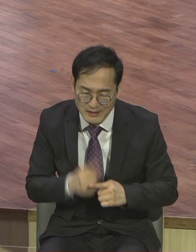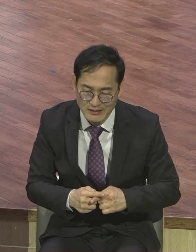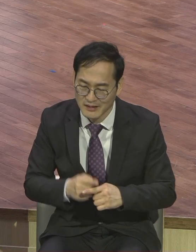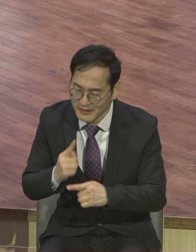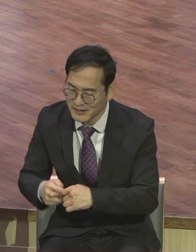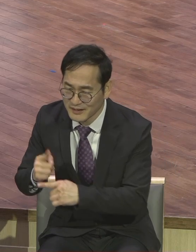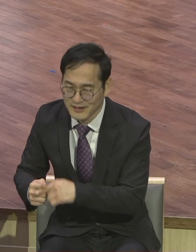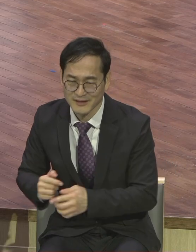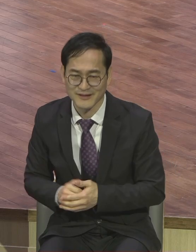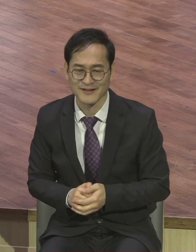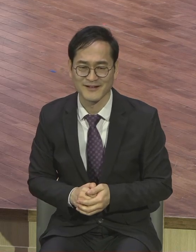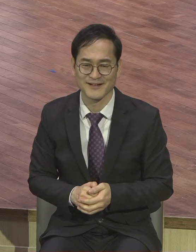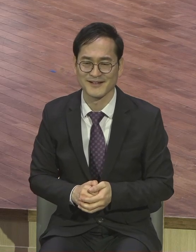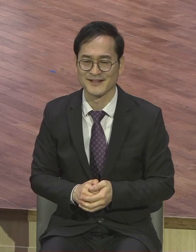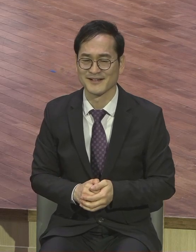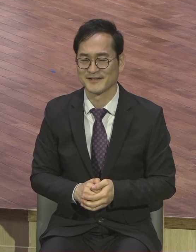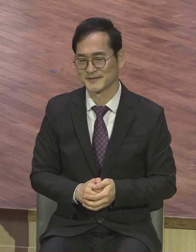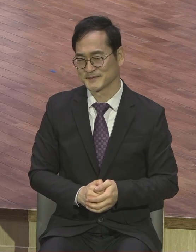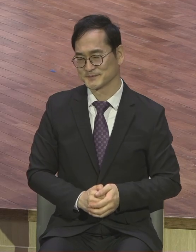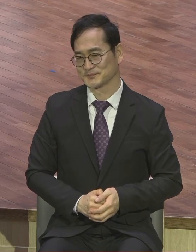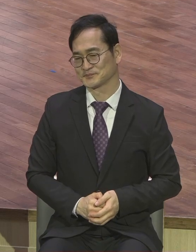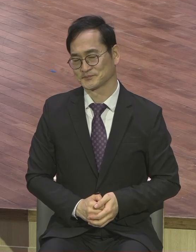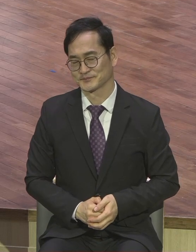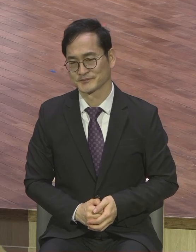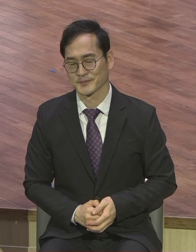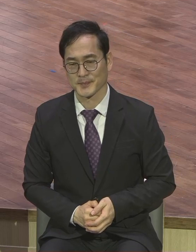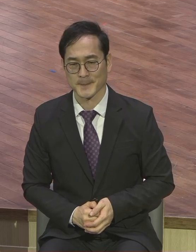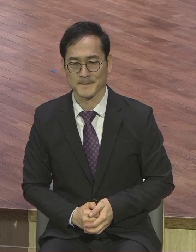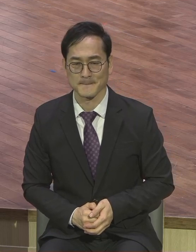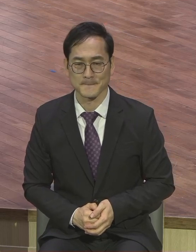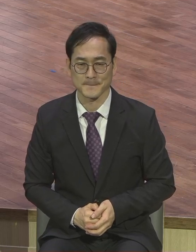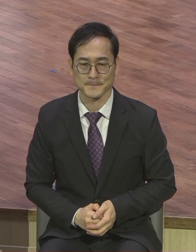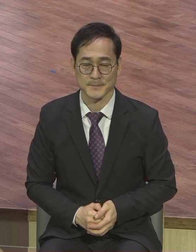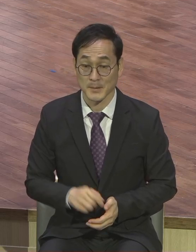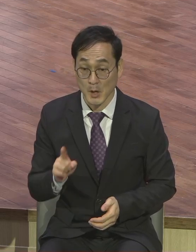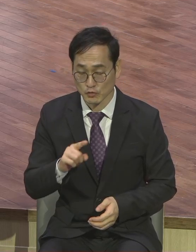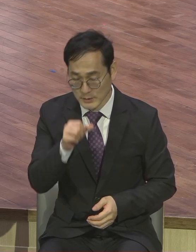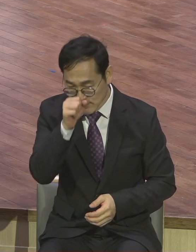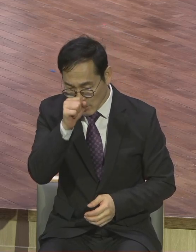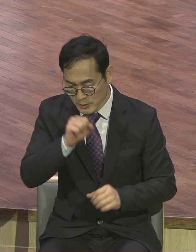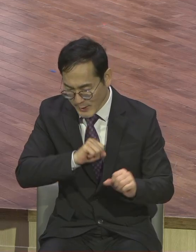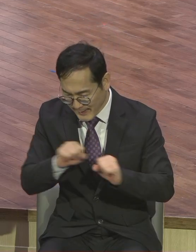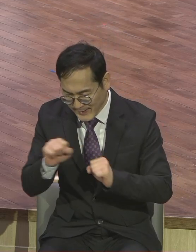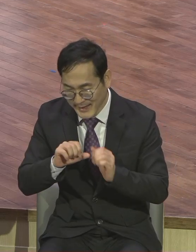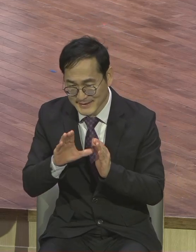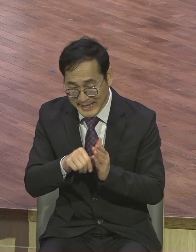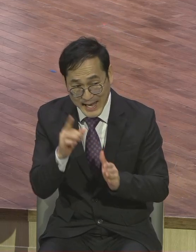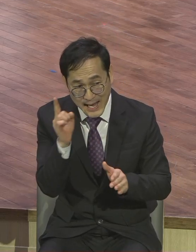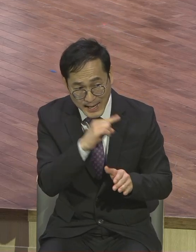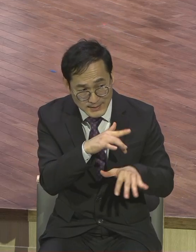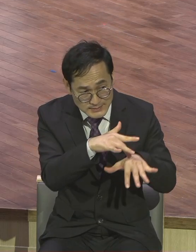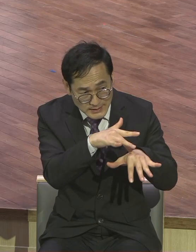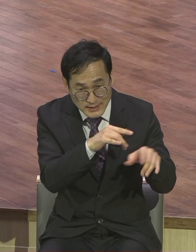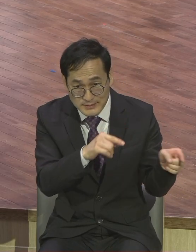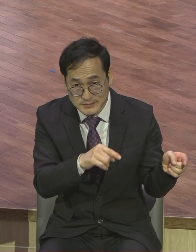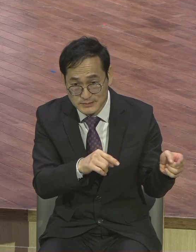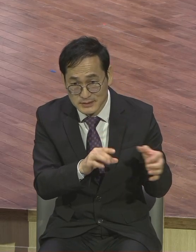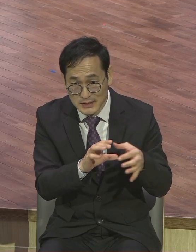특별히 이 원문의 내용을 보면요 우리가 선을 행하는 동안 악의 세력에게 굴복하지